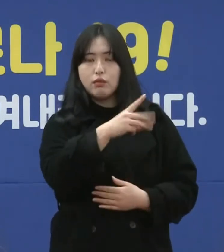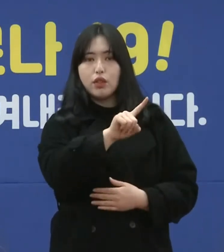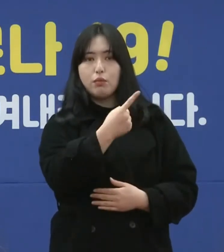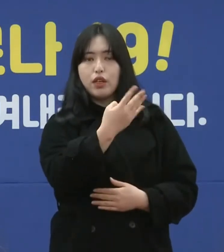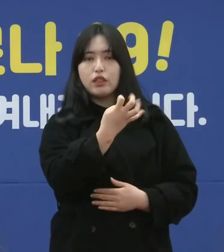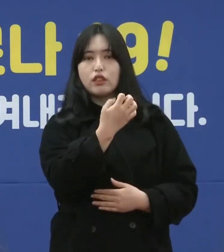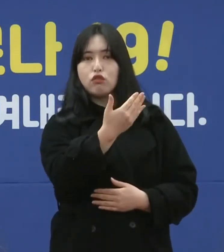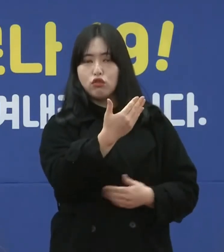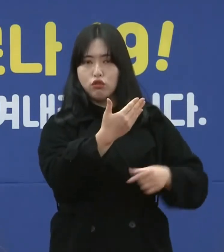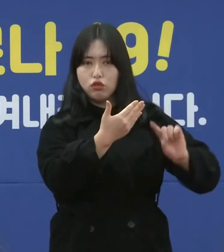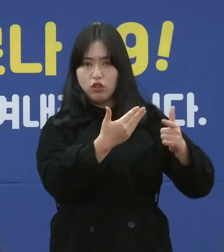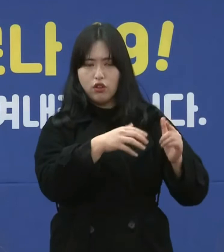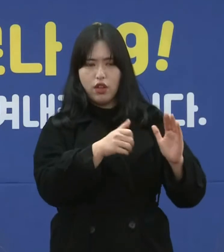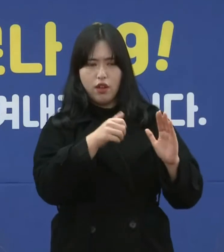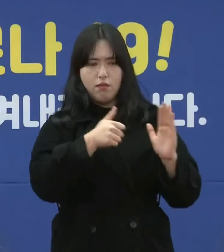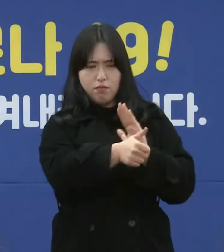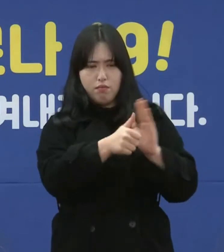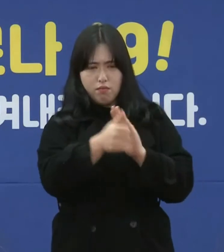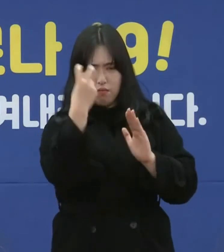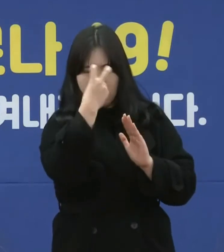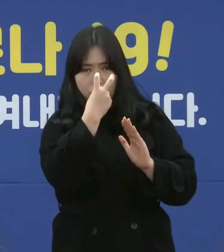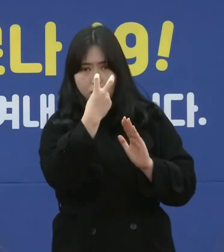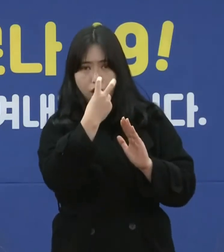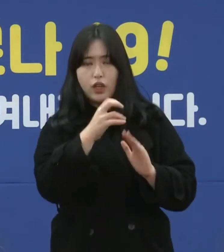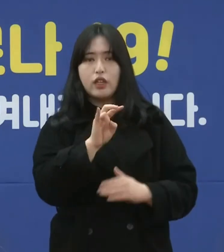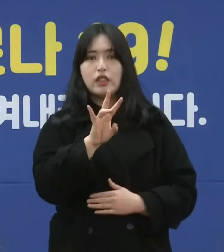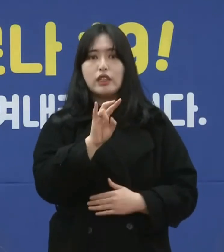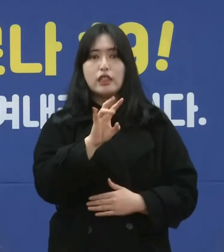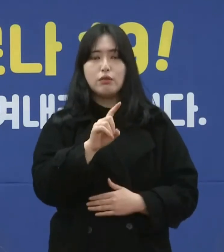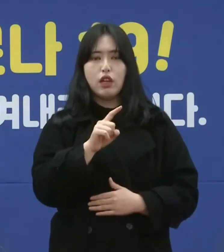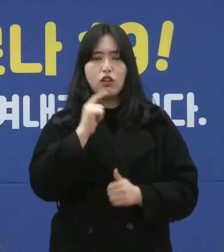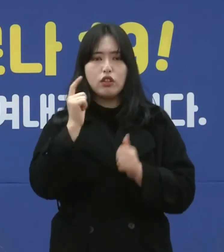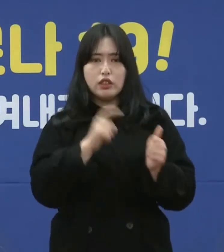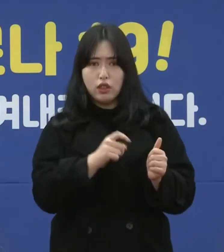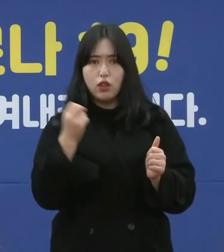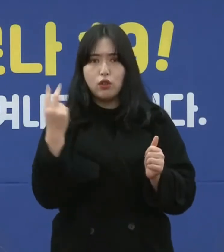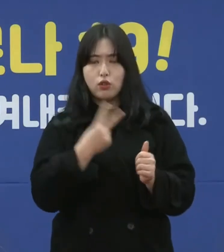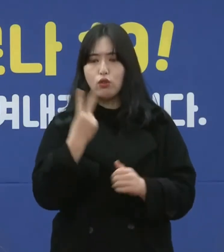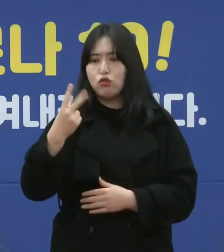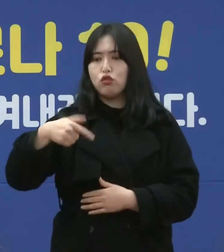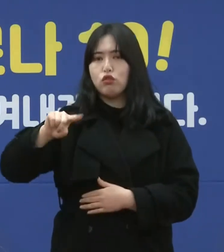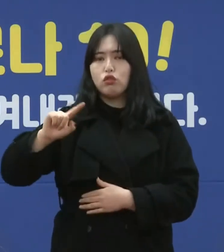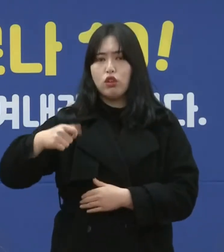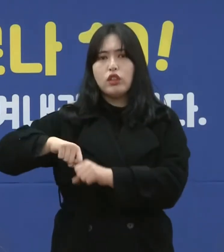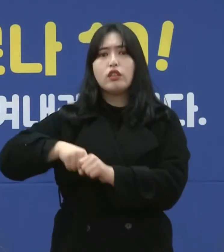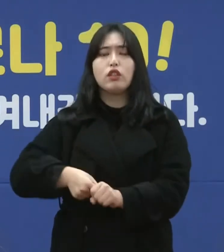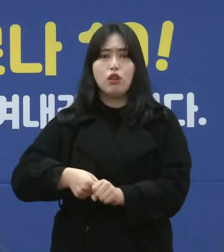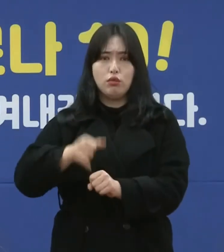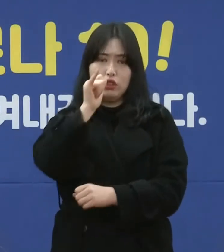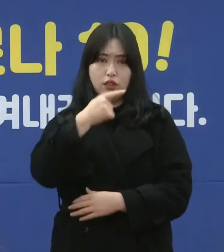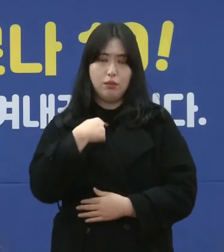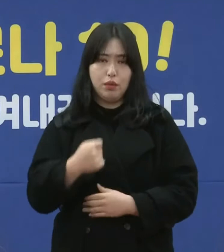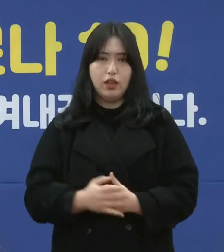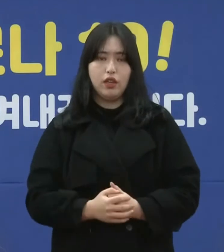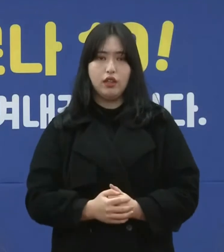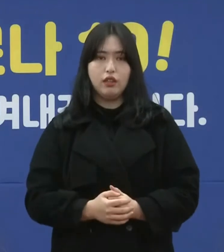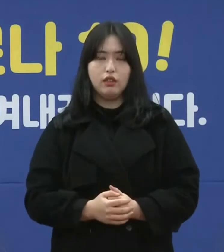,149건에 대한 현장 점검과 24건의 행정지도 2건의 행정 처분이 이루어졌습니다.